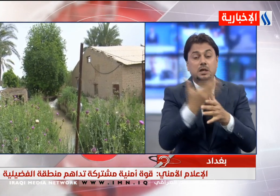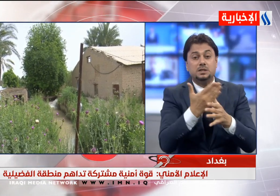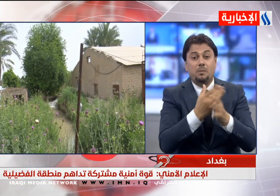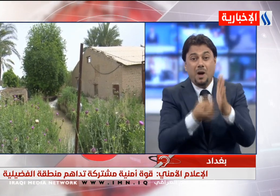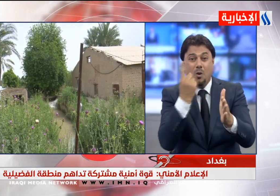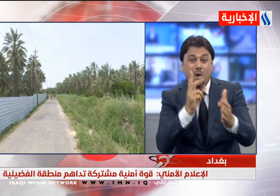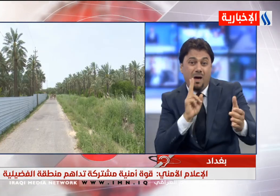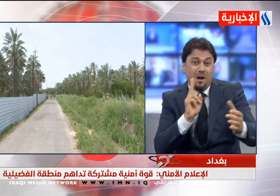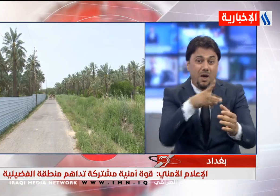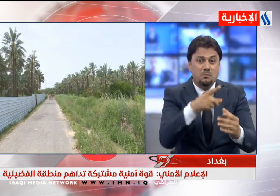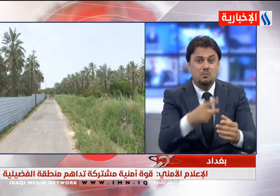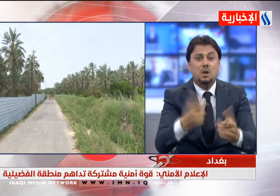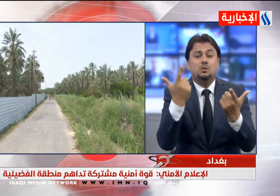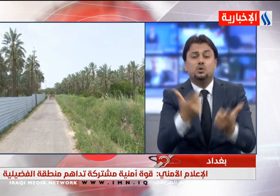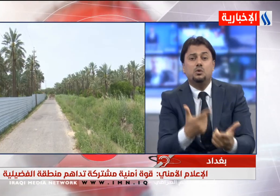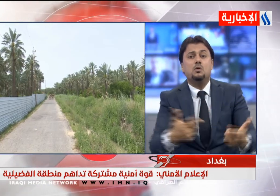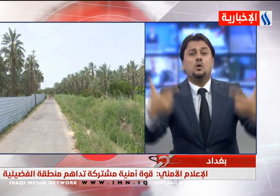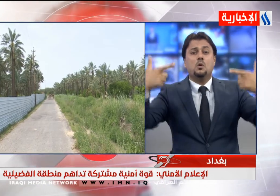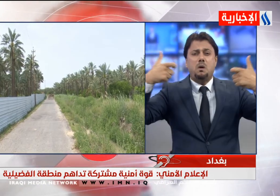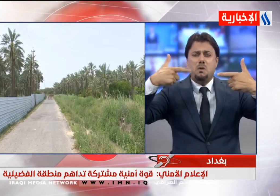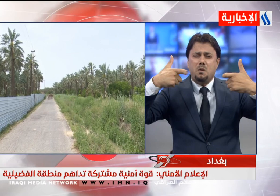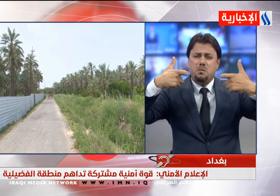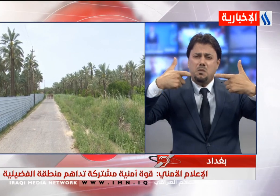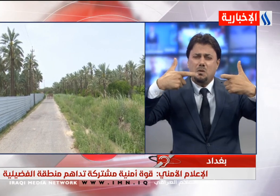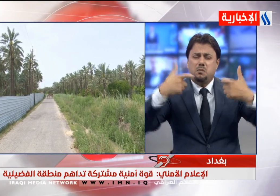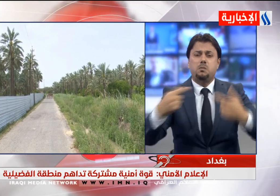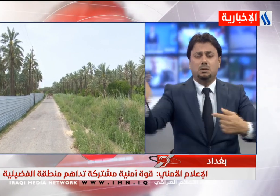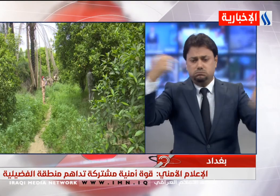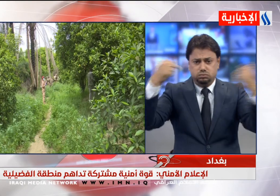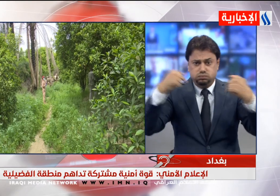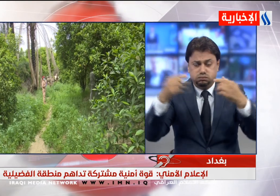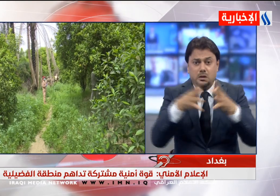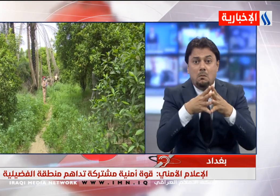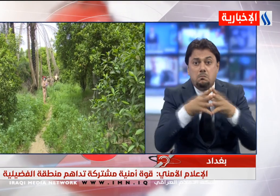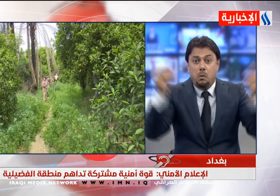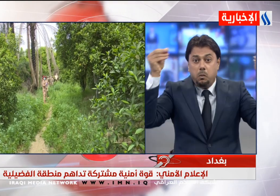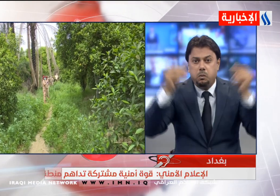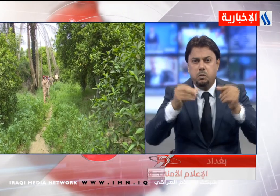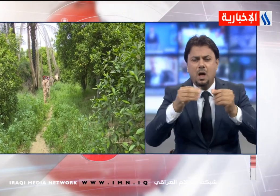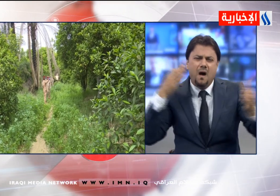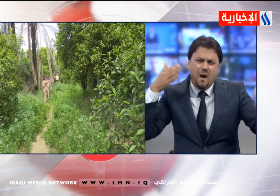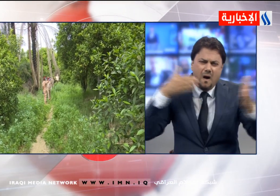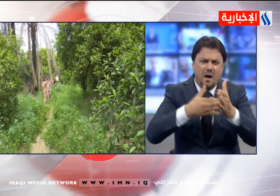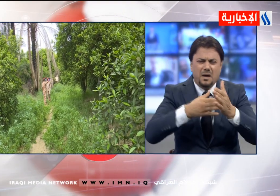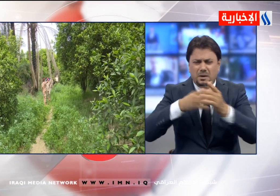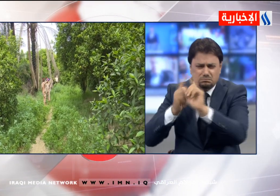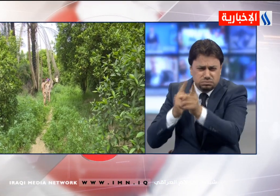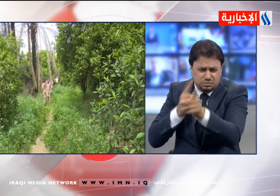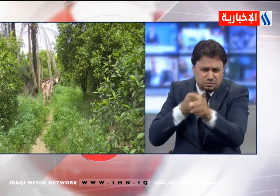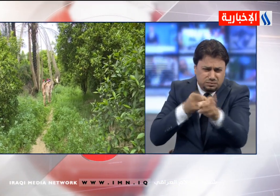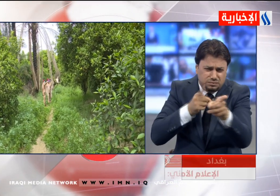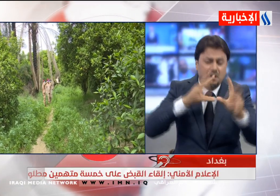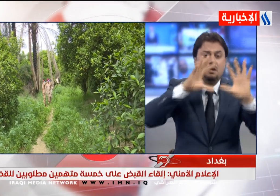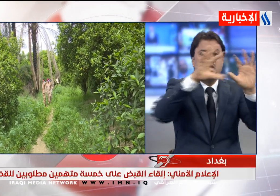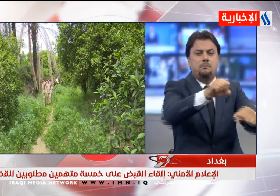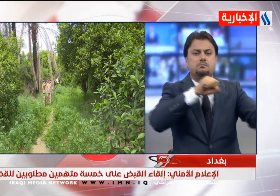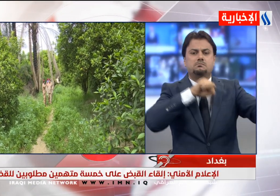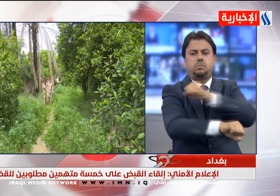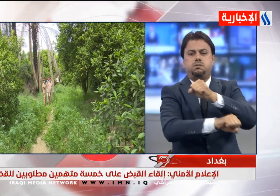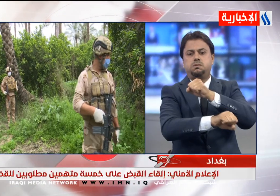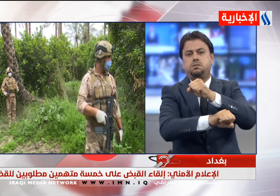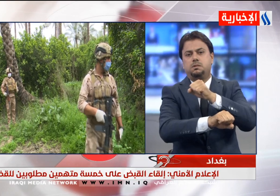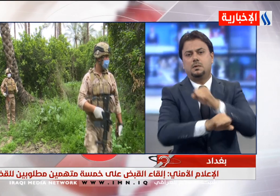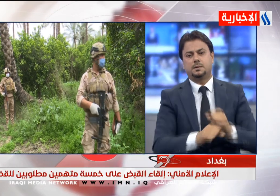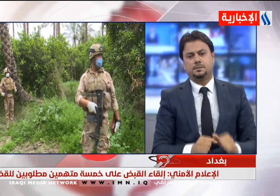النار على القوات الأمنية محاولا الهرب لكن قوات الأمن تمكنت من إلقاء القبض عليه ونبط السلاح